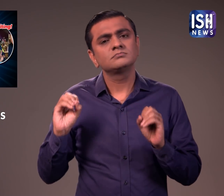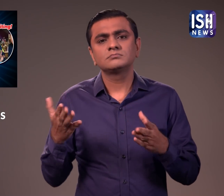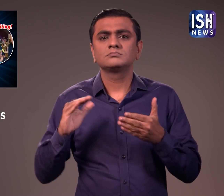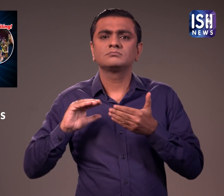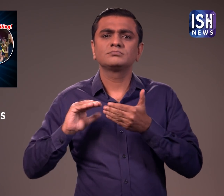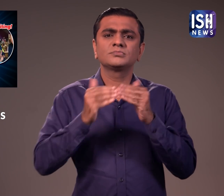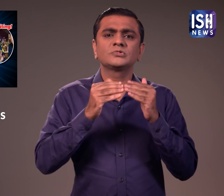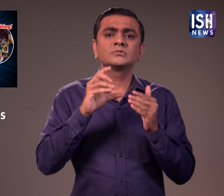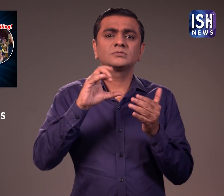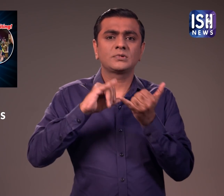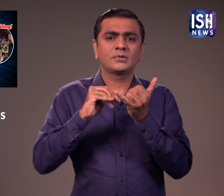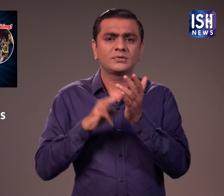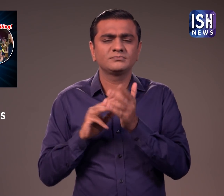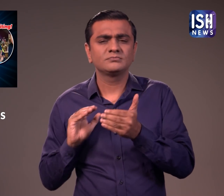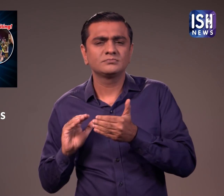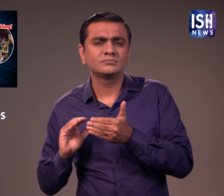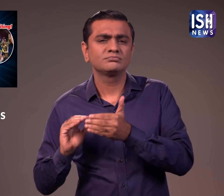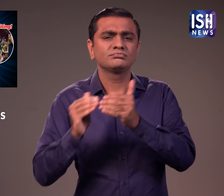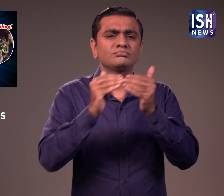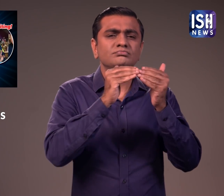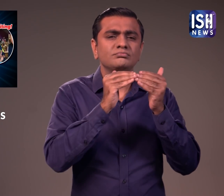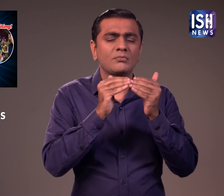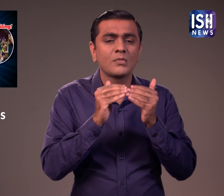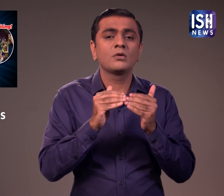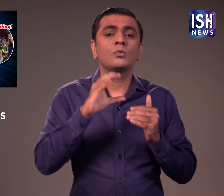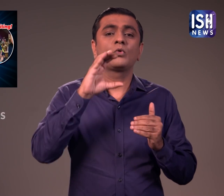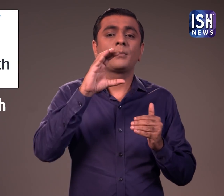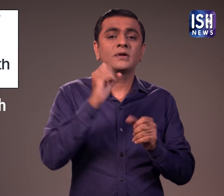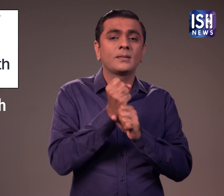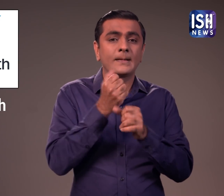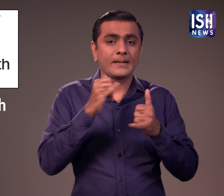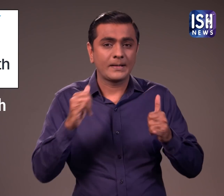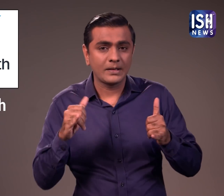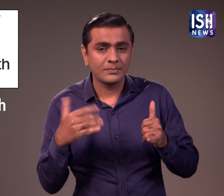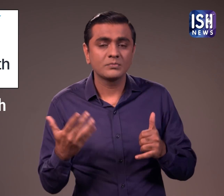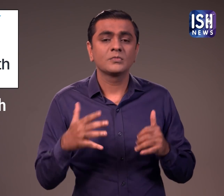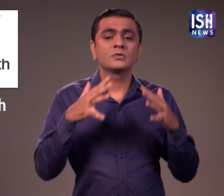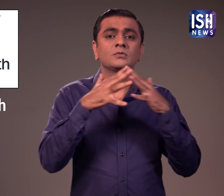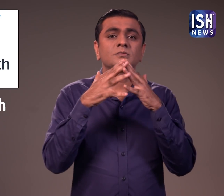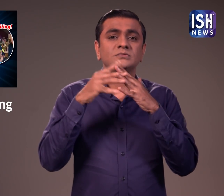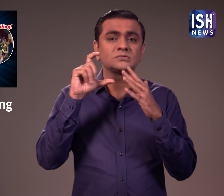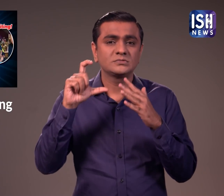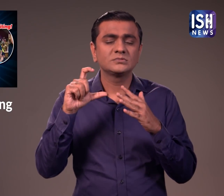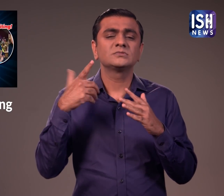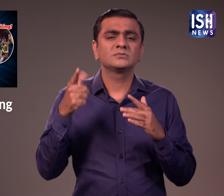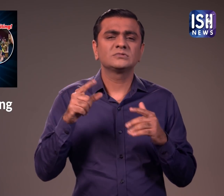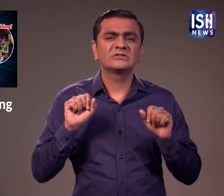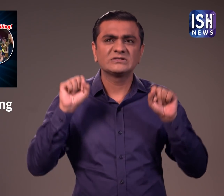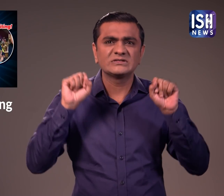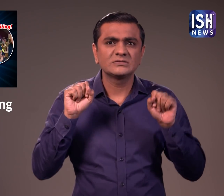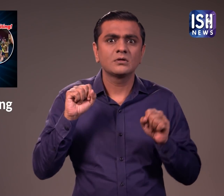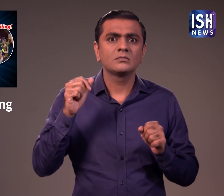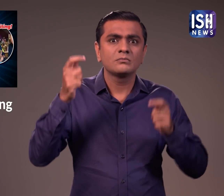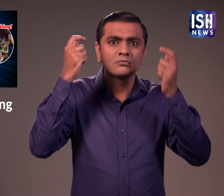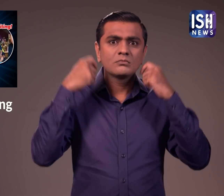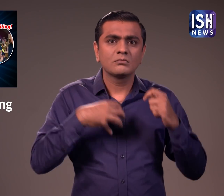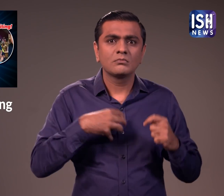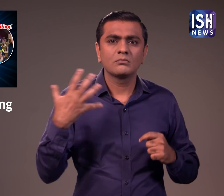उन्होंने राश्ट्र मंडल खेलो विश्व वेट लिफ्टिंग चैंपियंशिप और अन्य चैंपियंशिप में कई